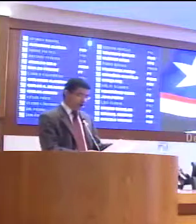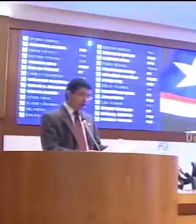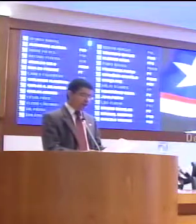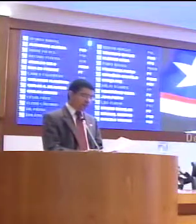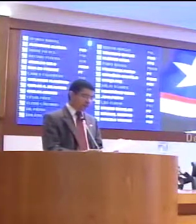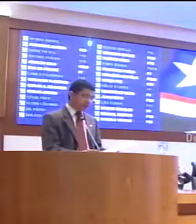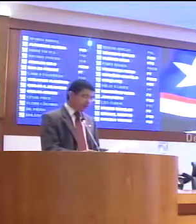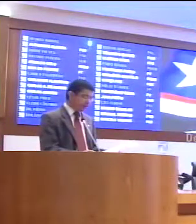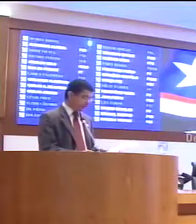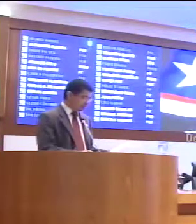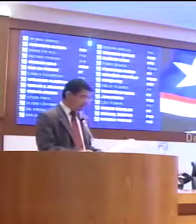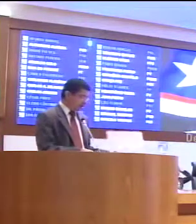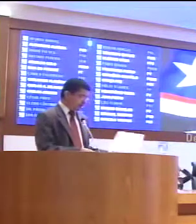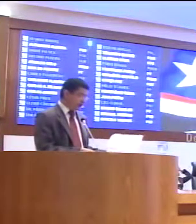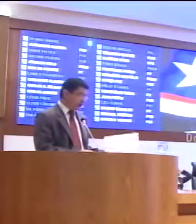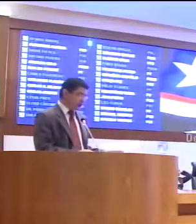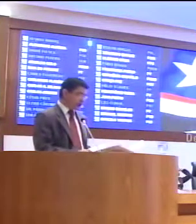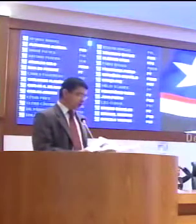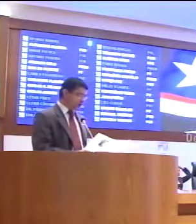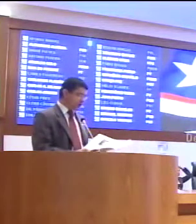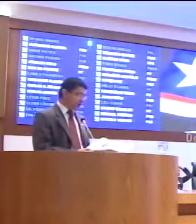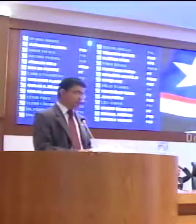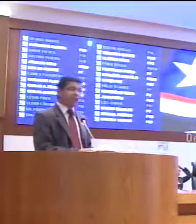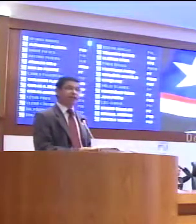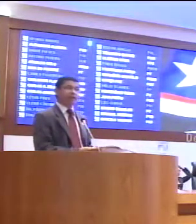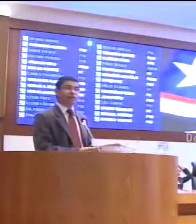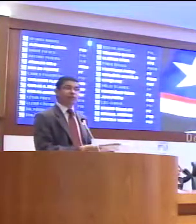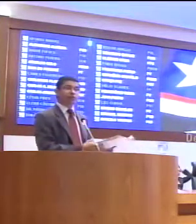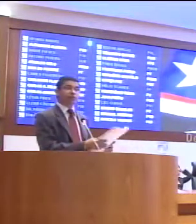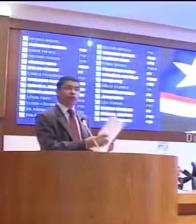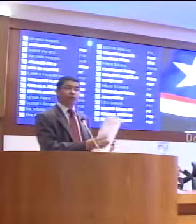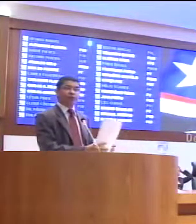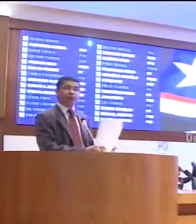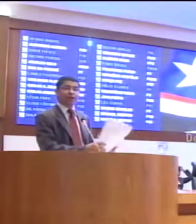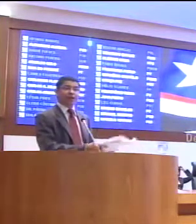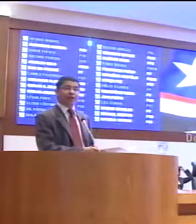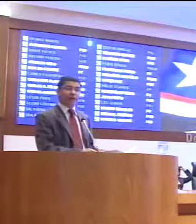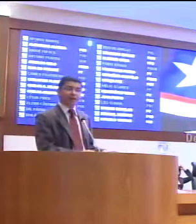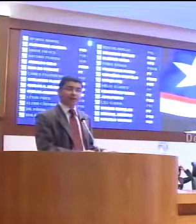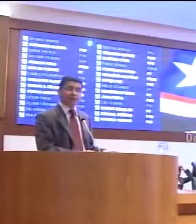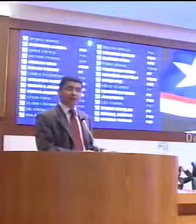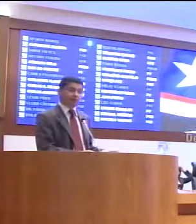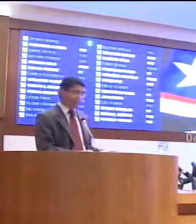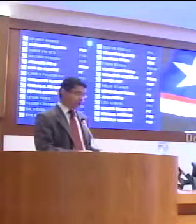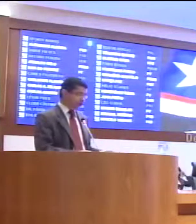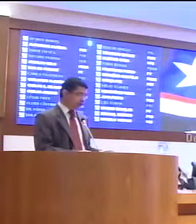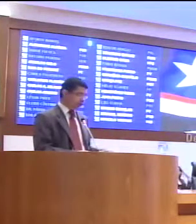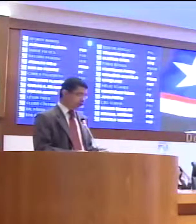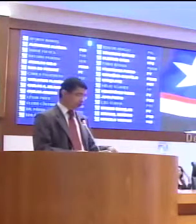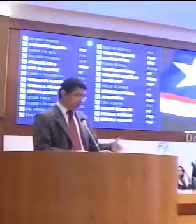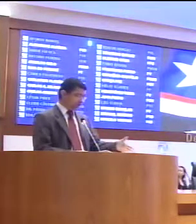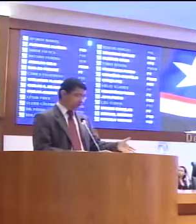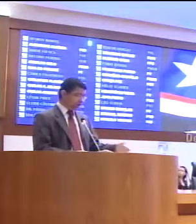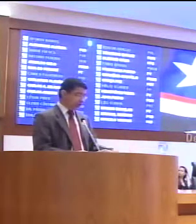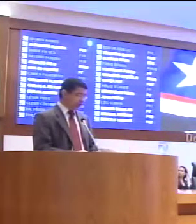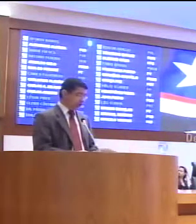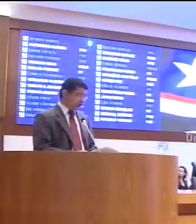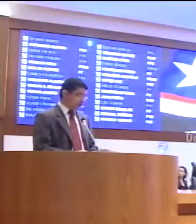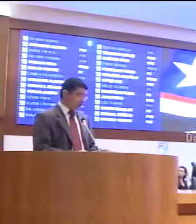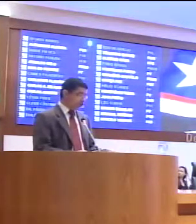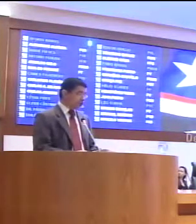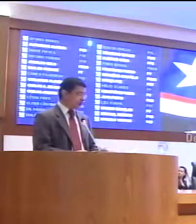Eu queria cumprimentar a Prefeitura de São Luís, a Secretaria de Cultura pela realização da Feira do Livro